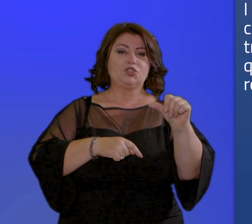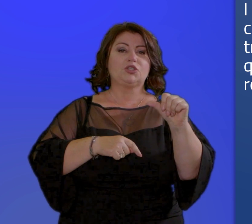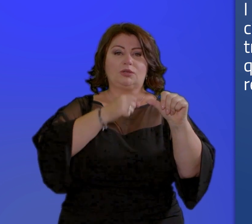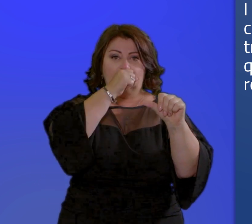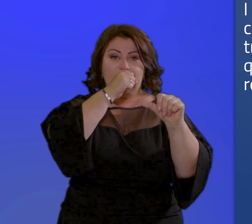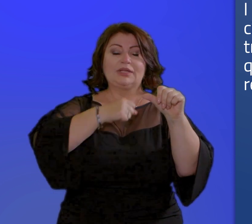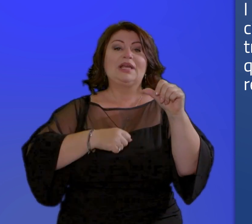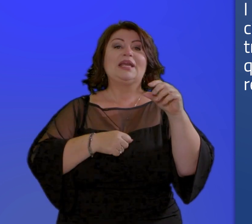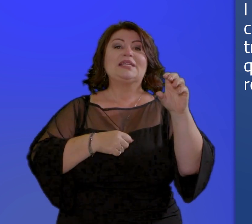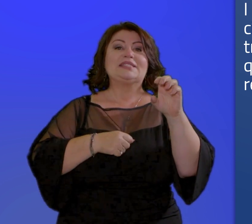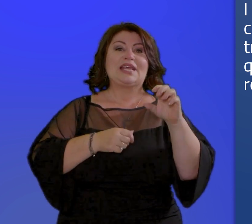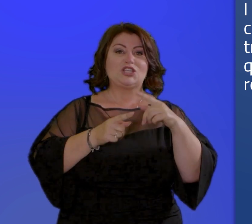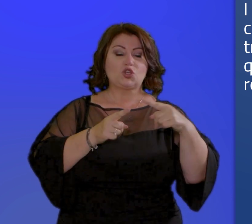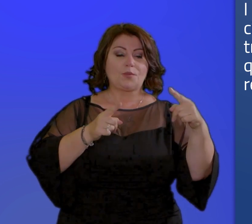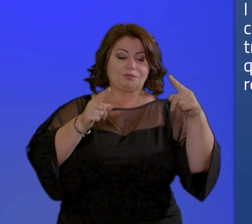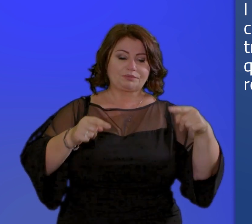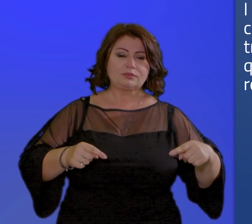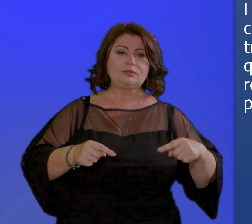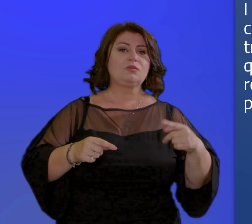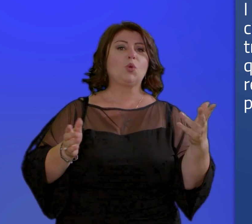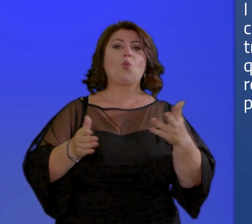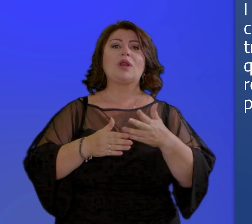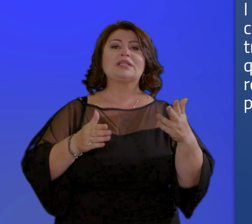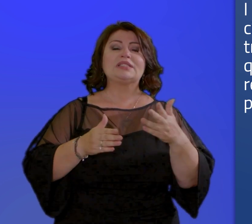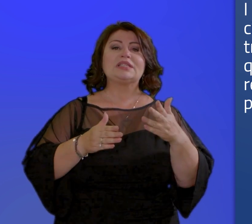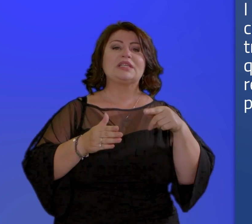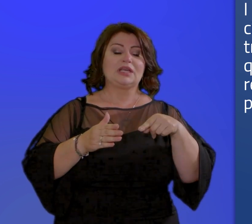requisiti dichiarati per l'accesso alla prestazione